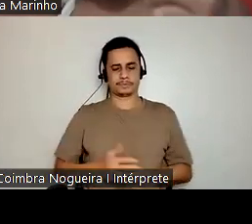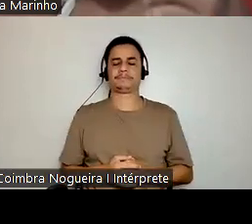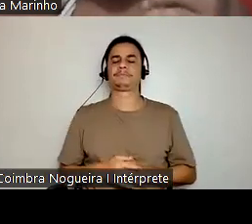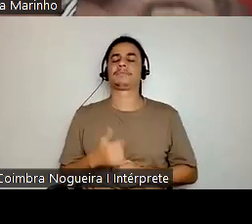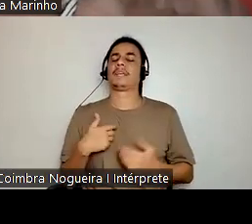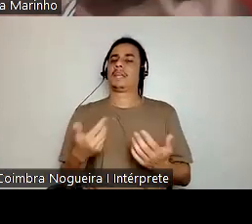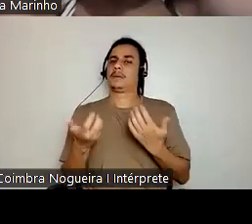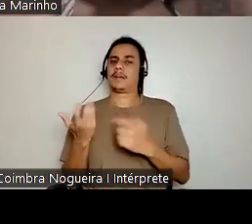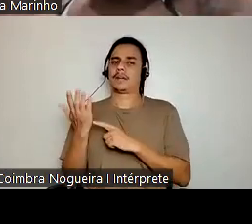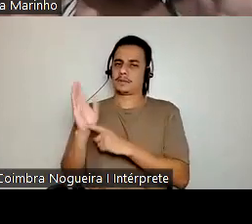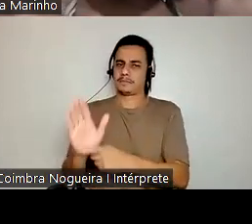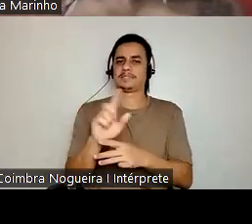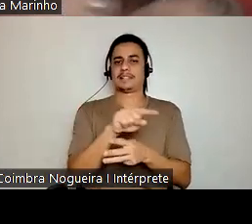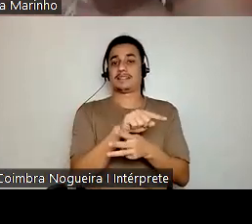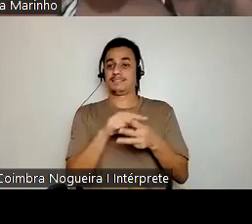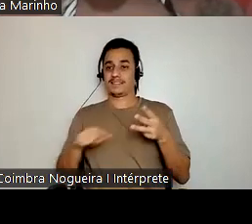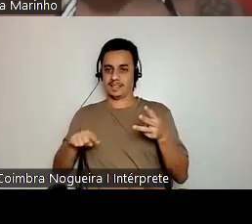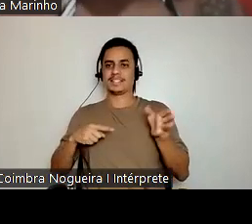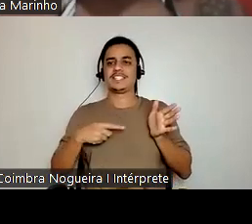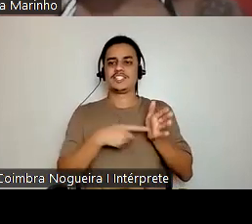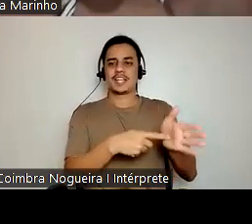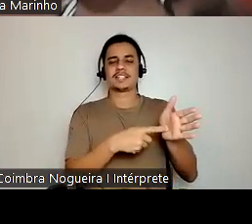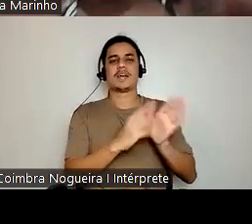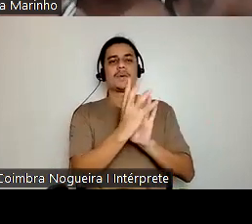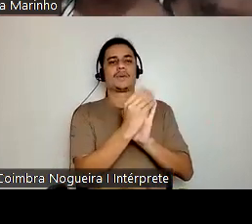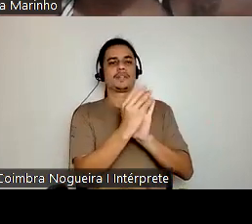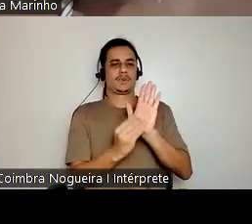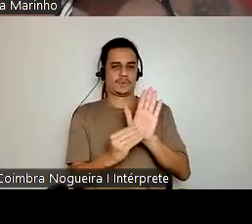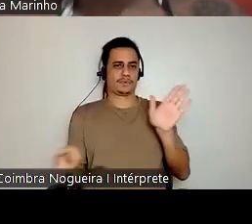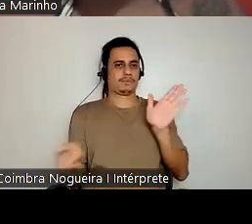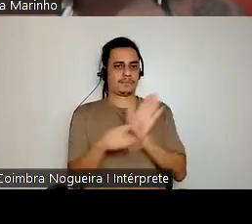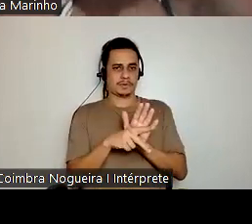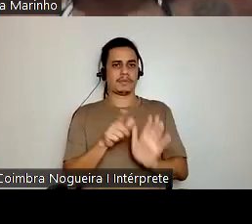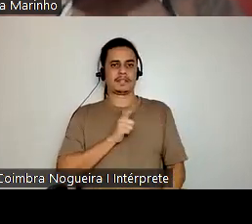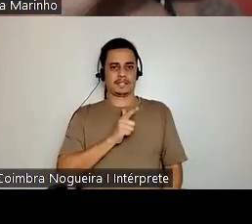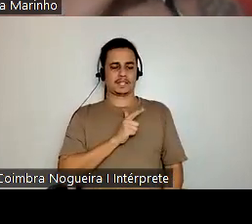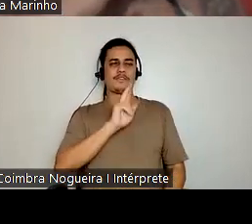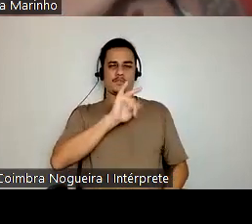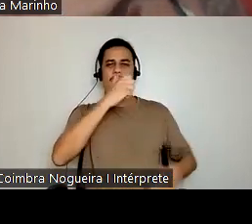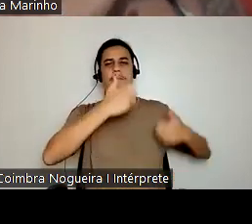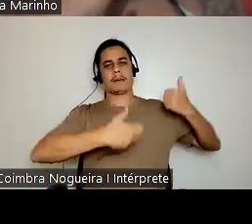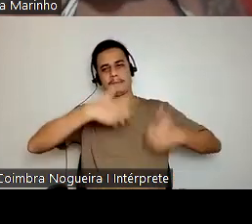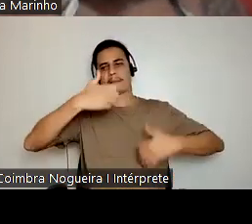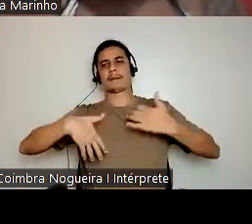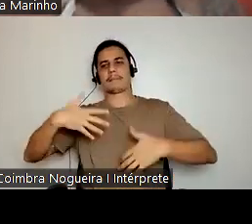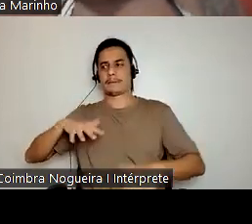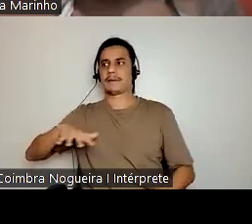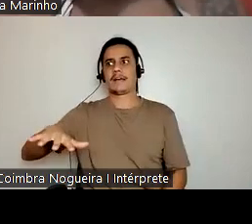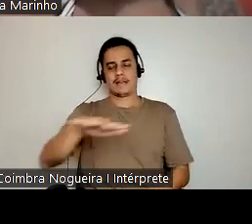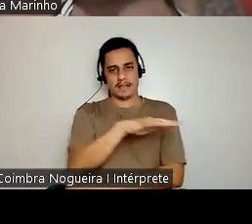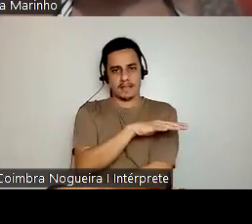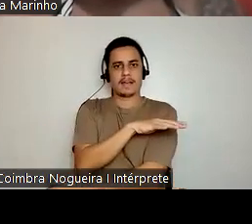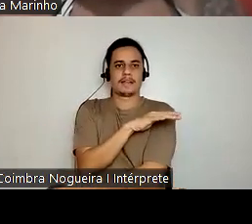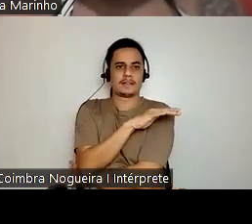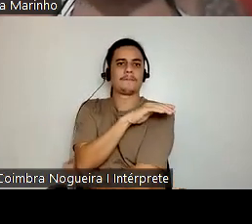indicações de conteúdos afro-referenciados, e eu vou falar sobre cada um deles ainda muito